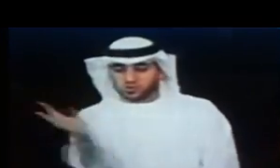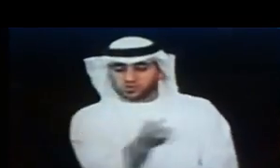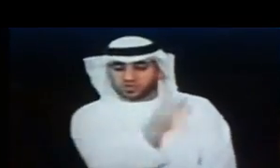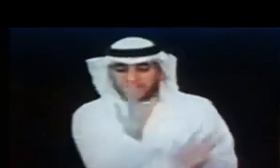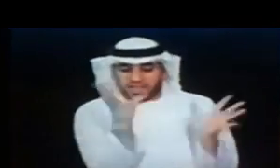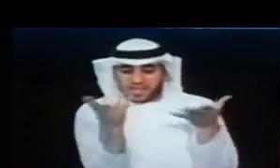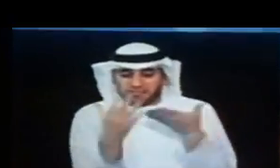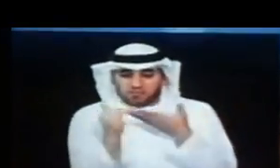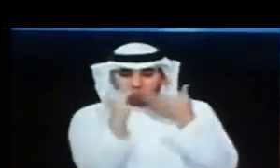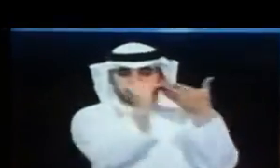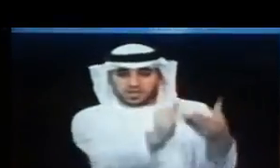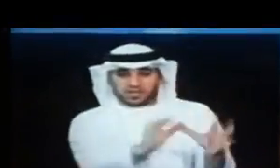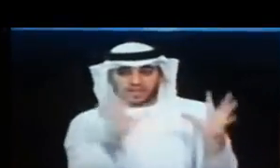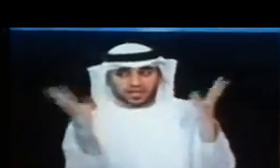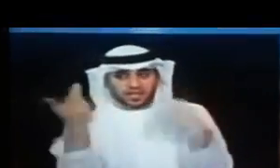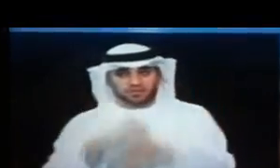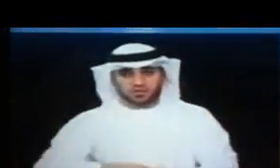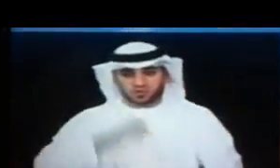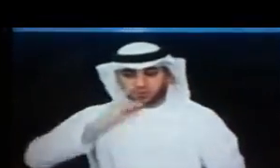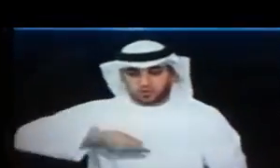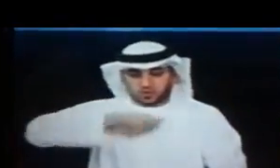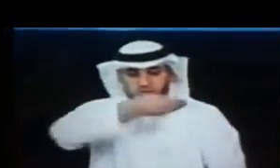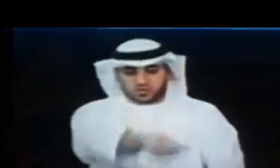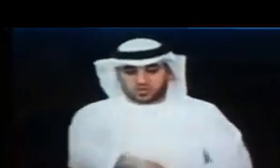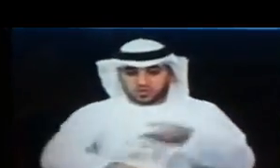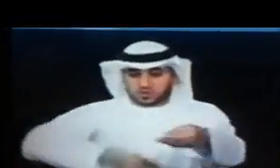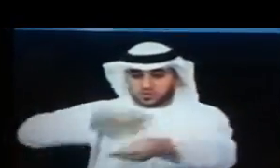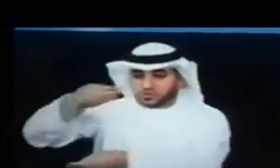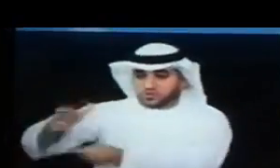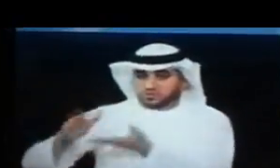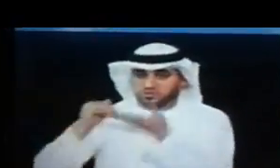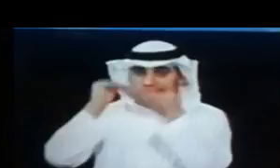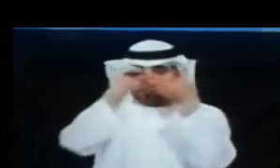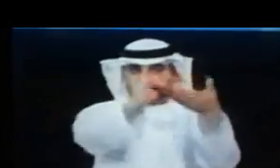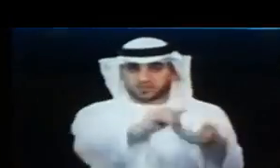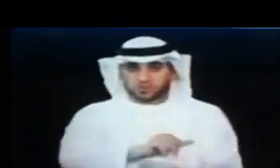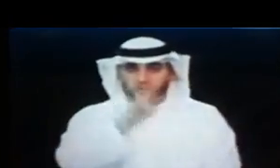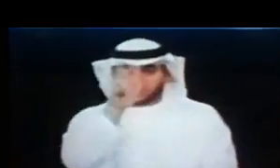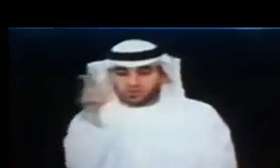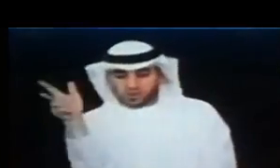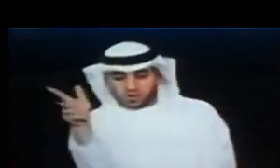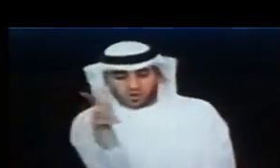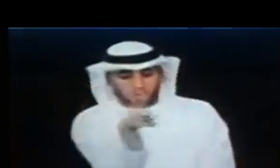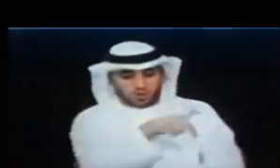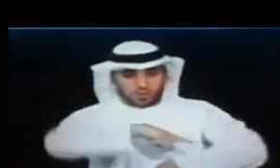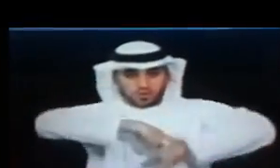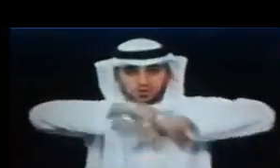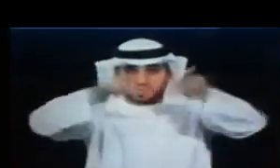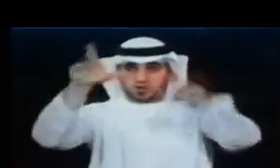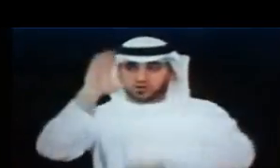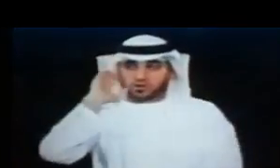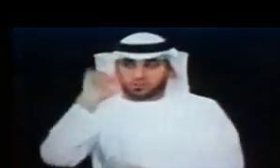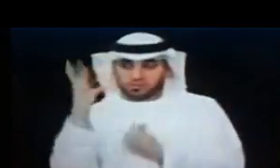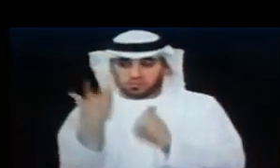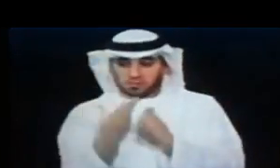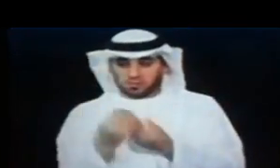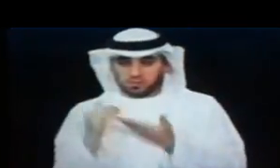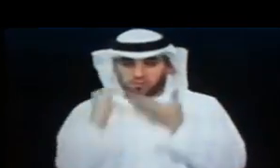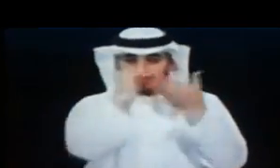للاطلاع على أوضاع النازحين هناك ومتابعة آلية توزيع المساعدات كاميرا قناة أبو ظبي رافقت الوفد فكان لها